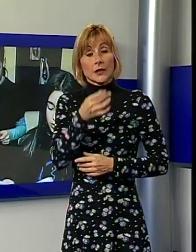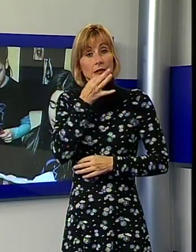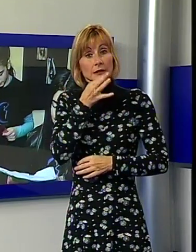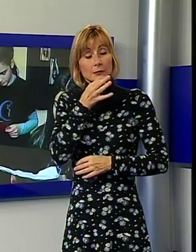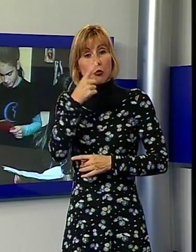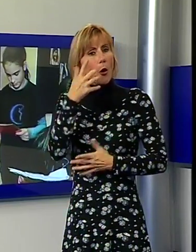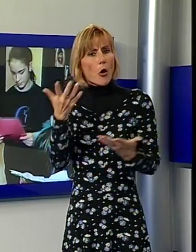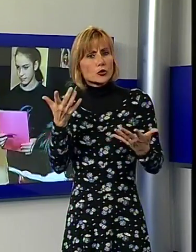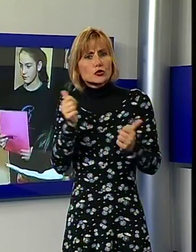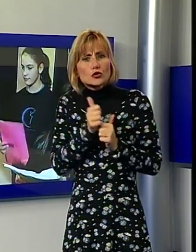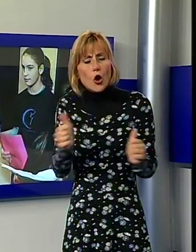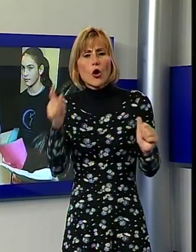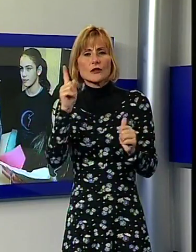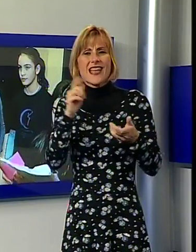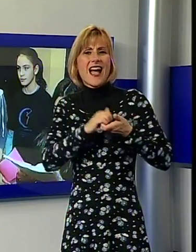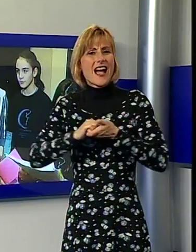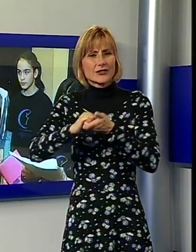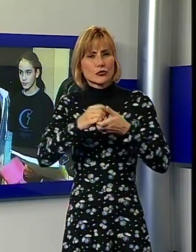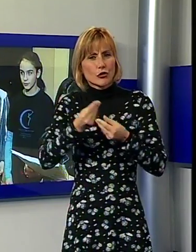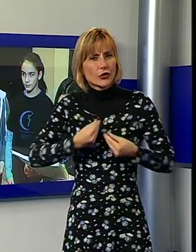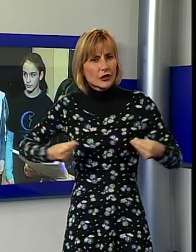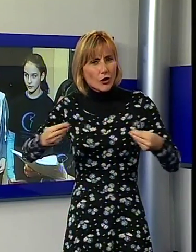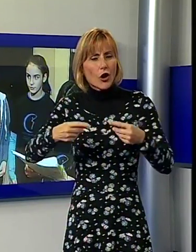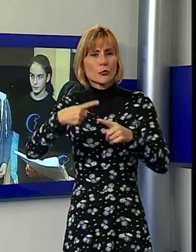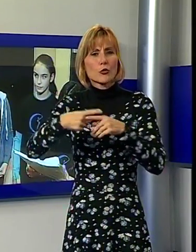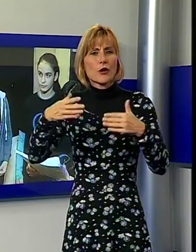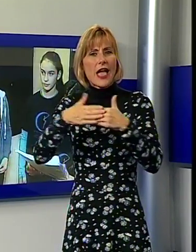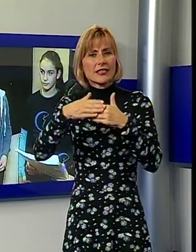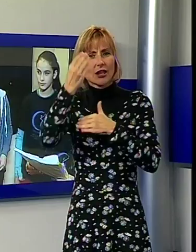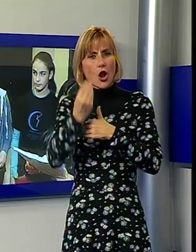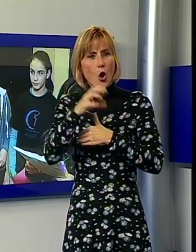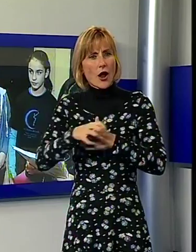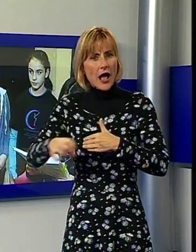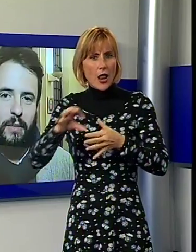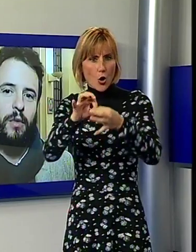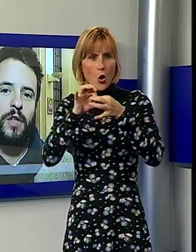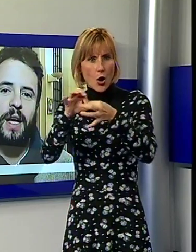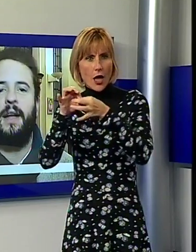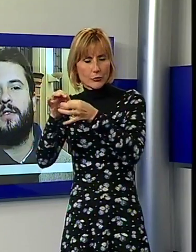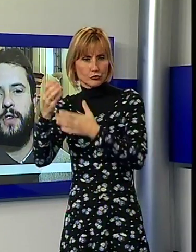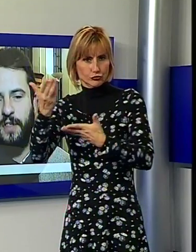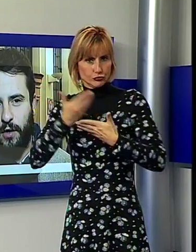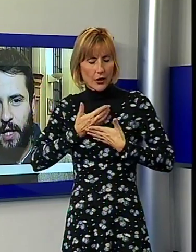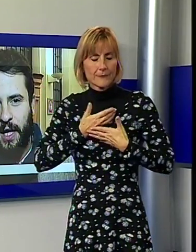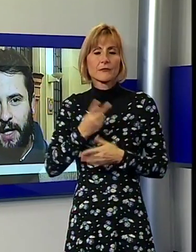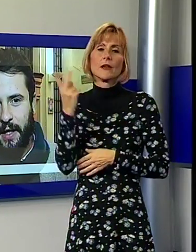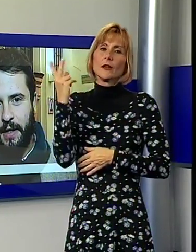collaborazione tra associazioni e istituzioni locali. Sì, la collaborazione tra la nostra biblioteca e le associazioni del